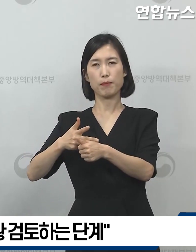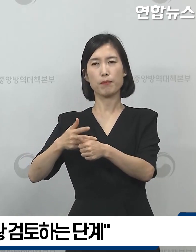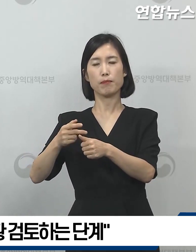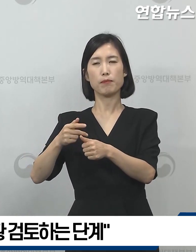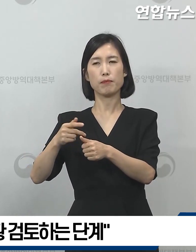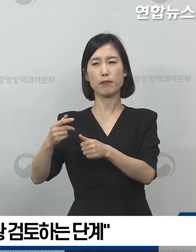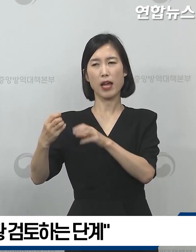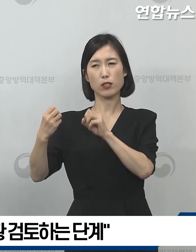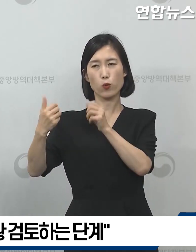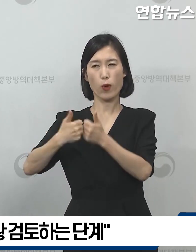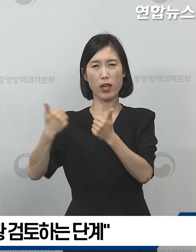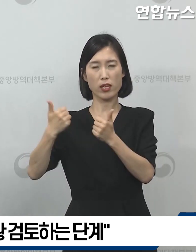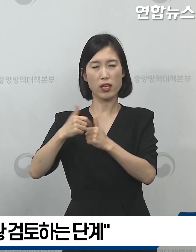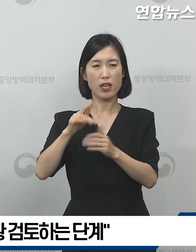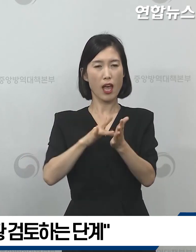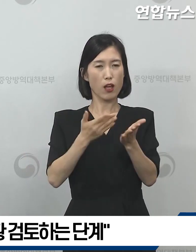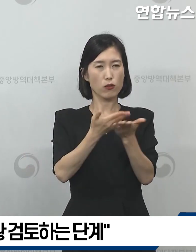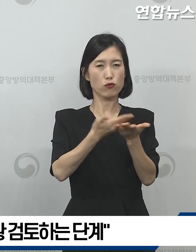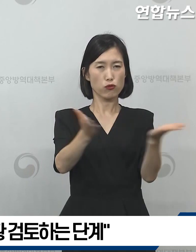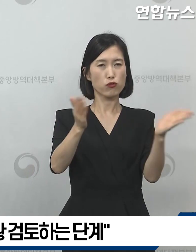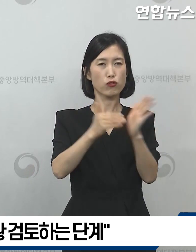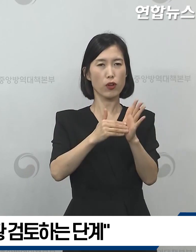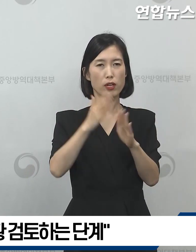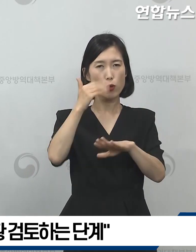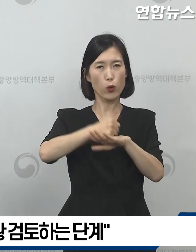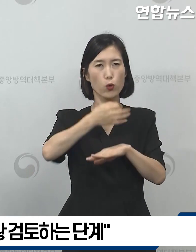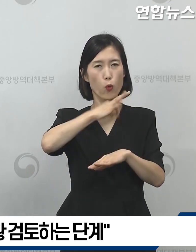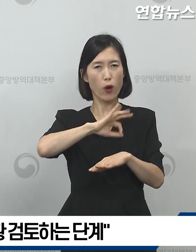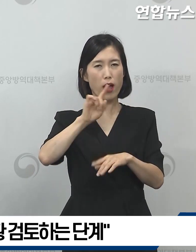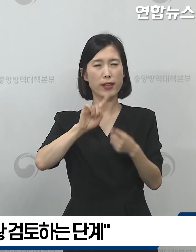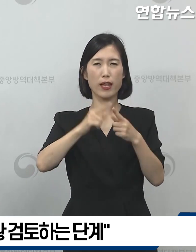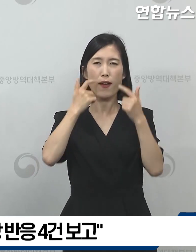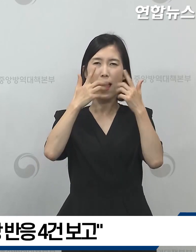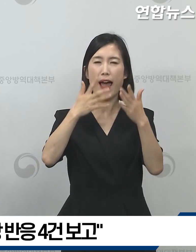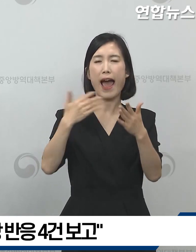상황을 검토를 하고 있는 단계이긴 합니다.